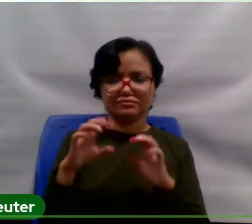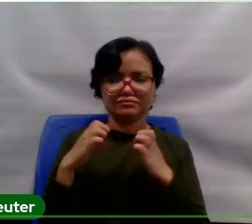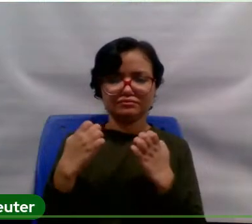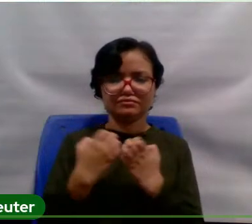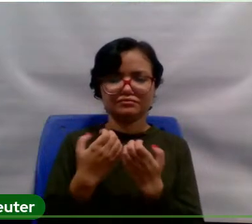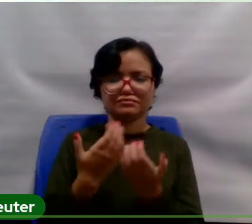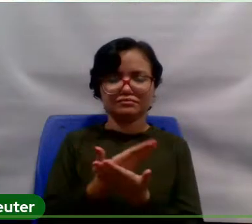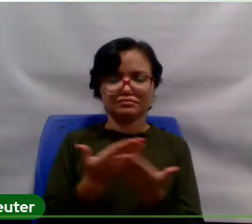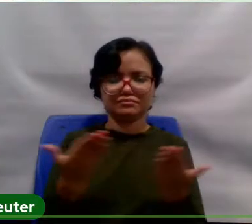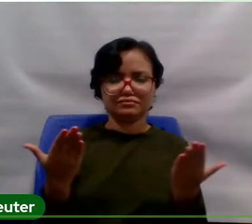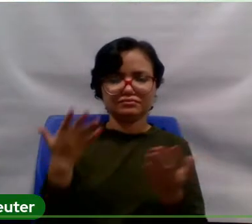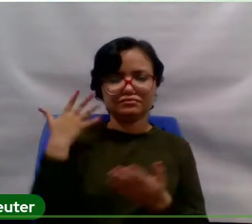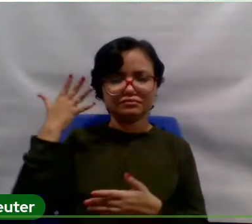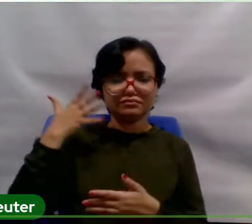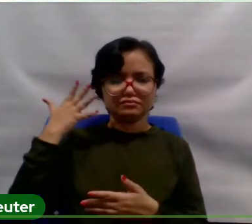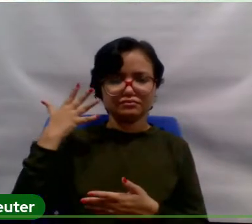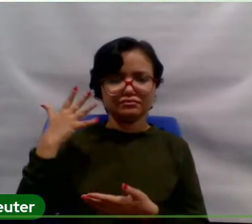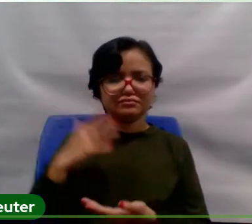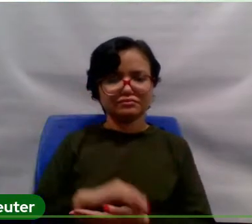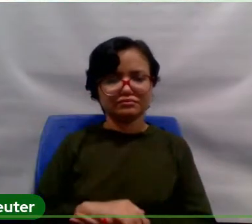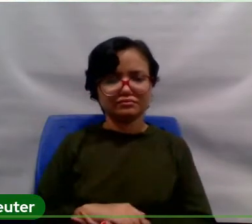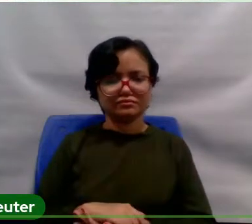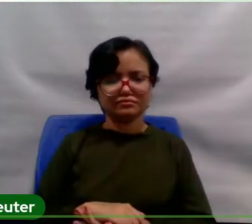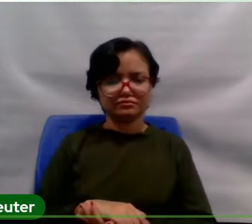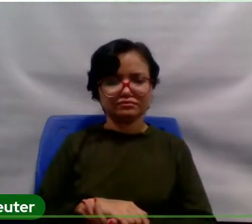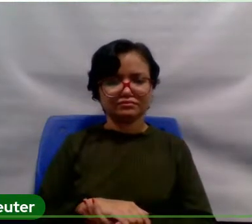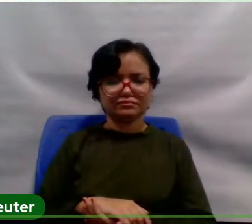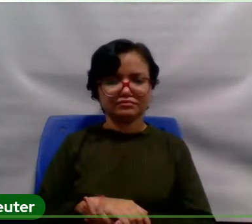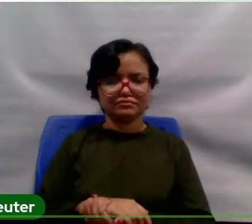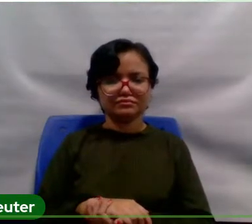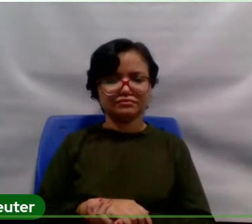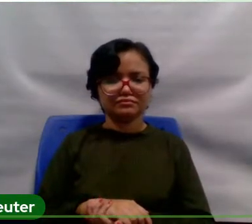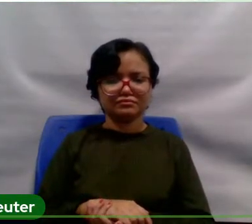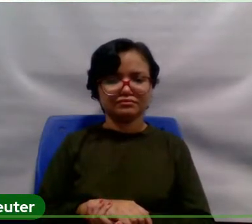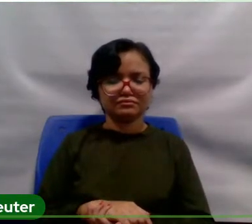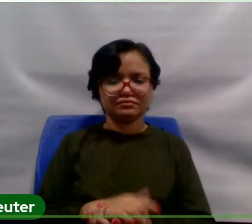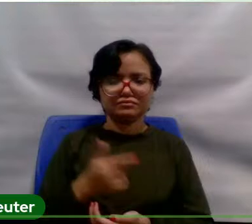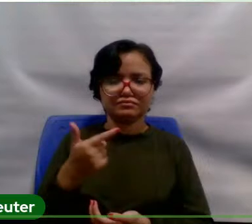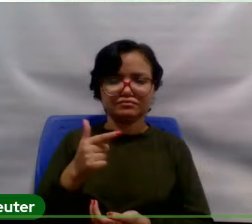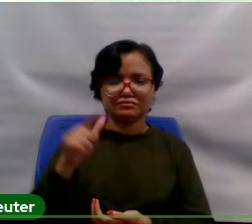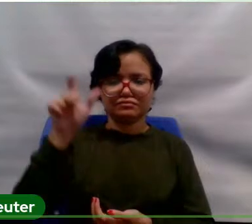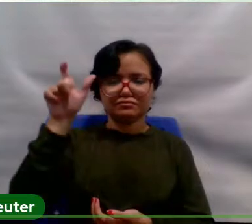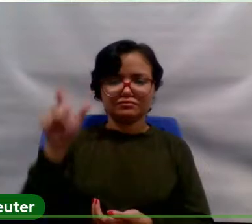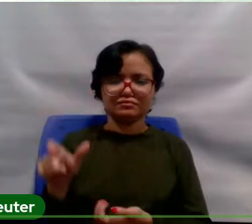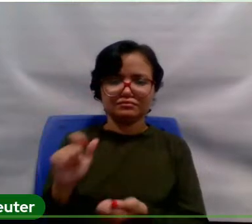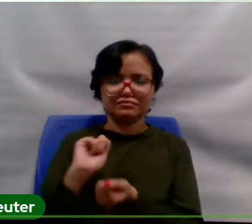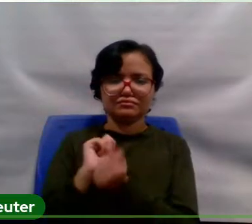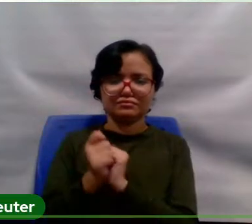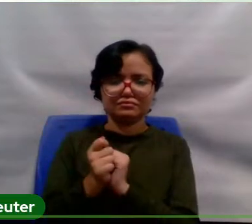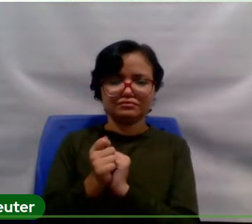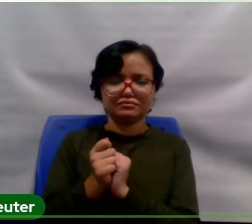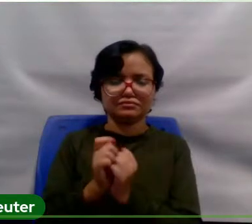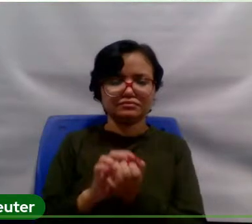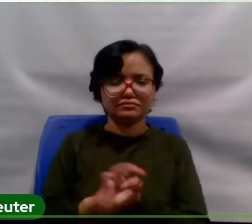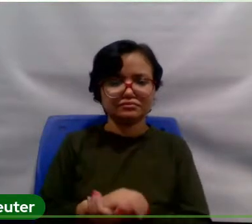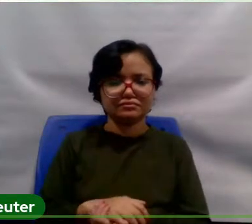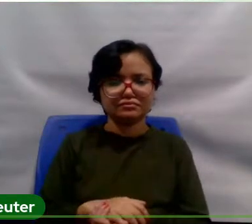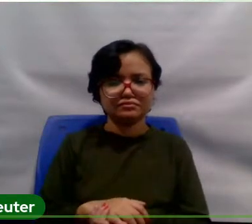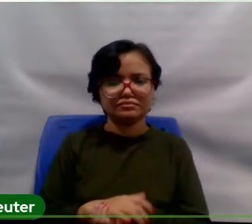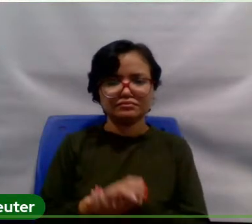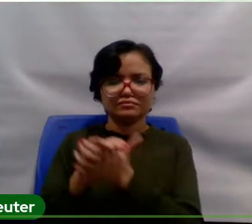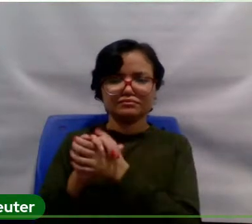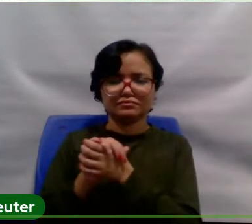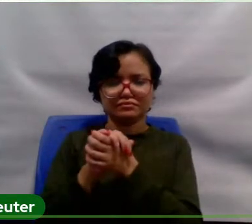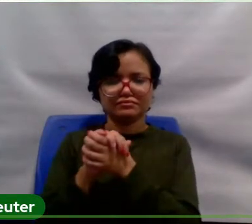A palestra que vem a seguir, assim, não teria uma pessoa mais adequada, e eu parabenizo a Propit, aí. Não teria uma